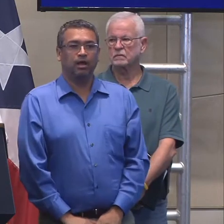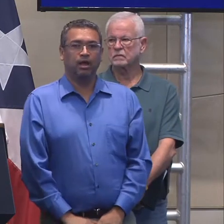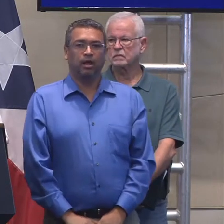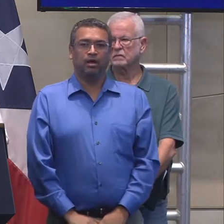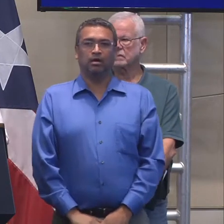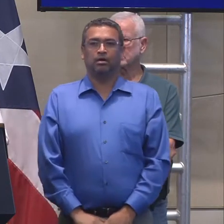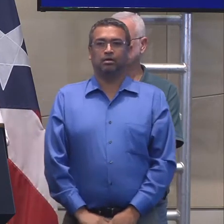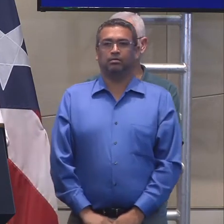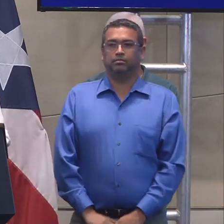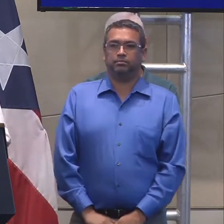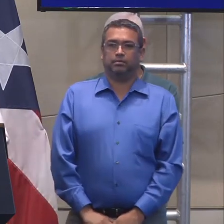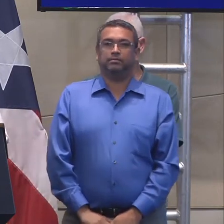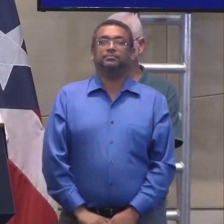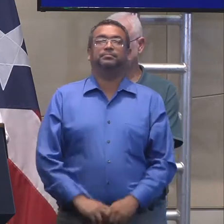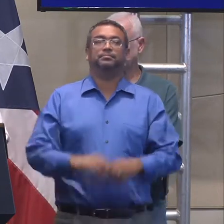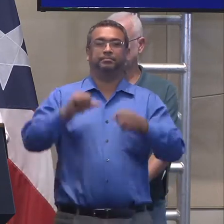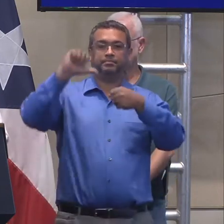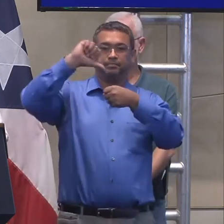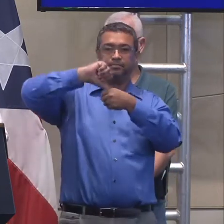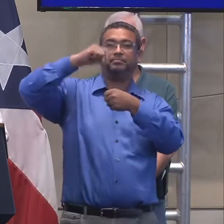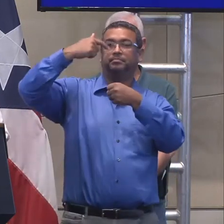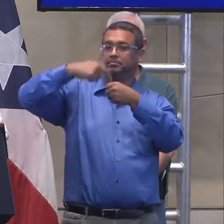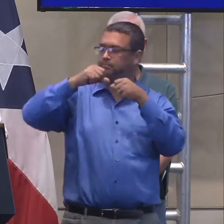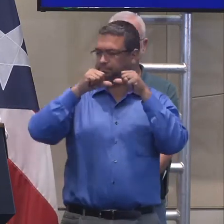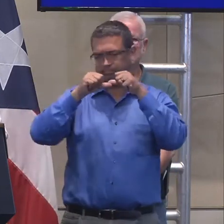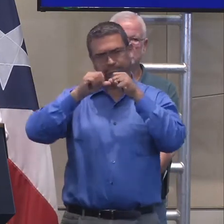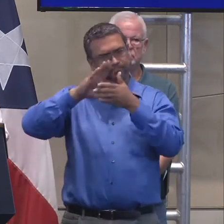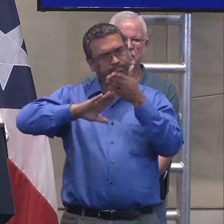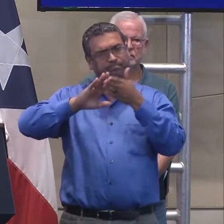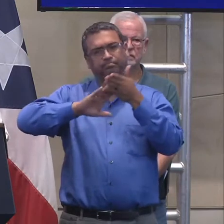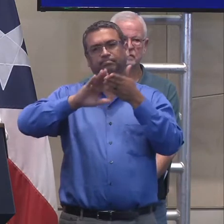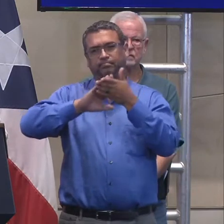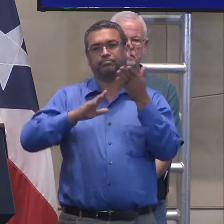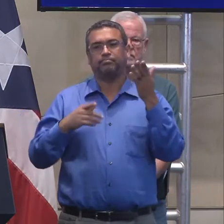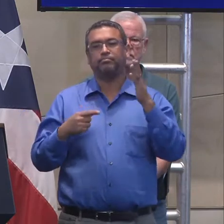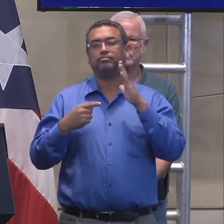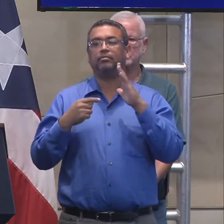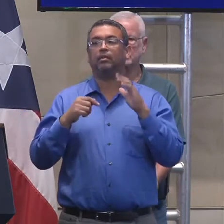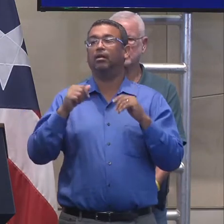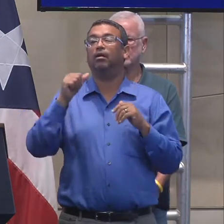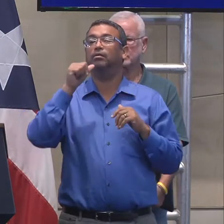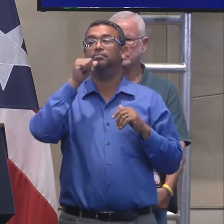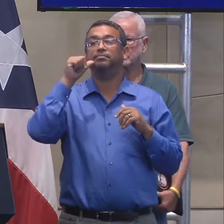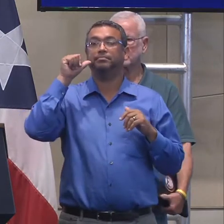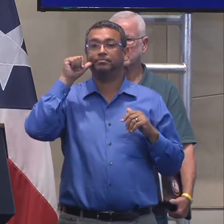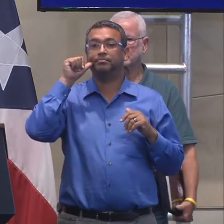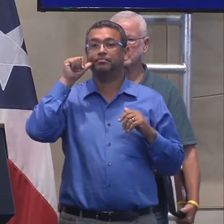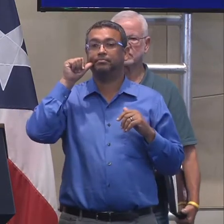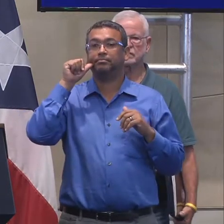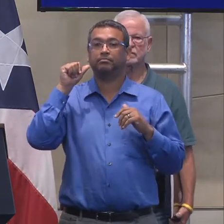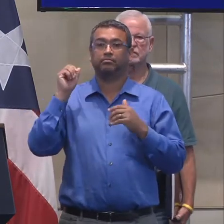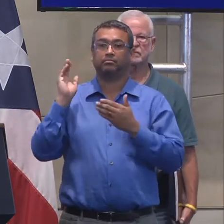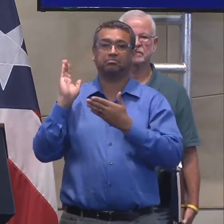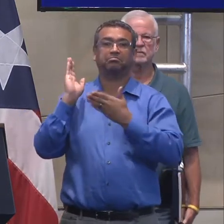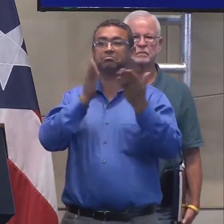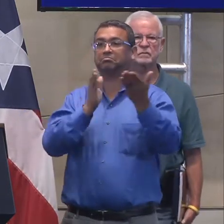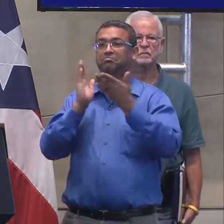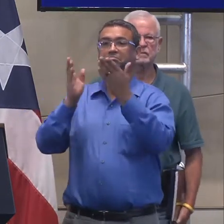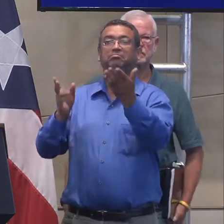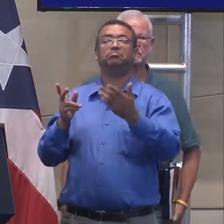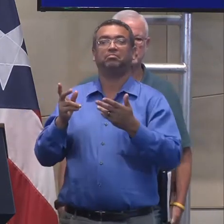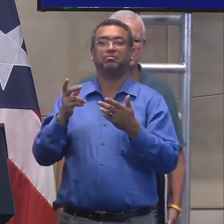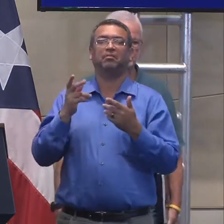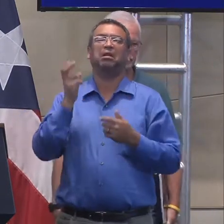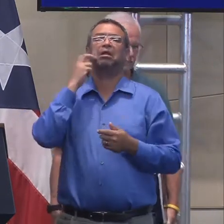Continuamos con el esfuerzo de diésel y de combustible. Ayer les envié diésel gratuito a